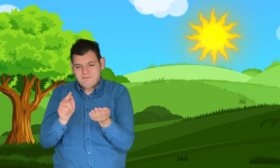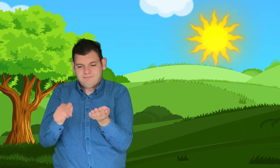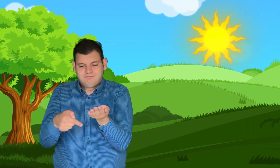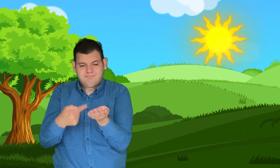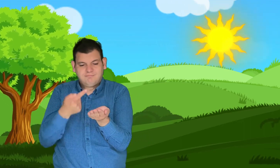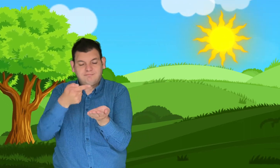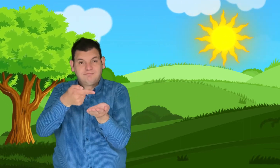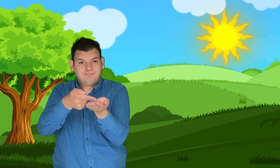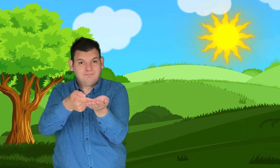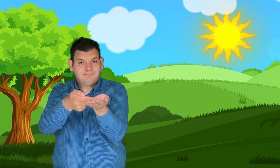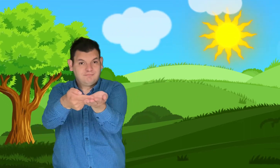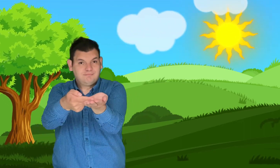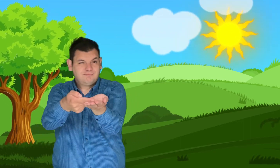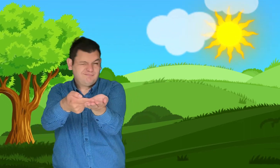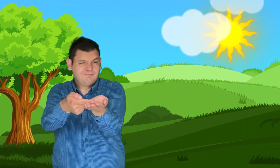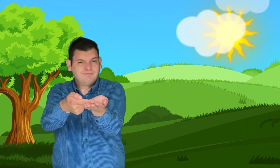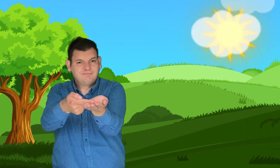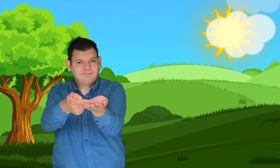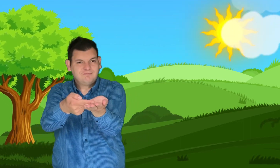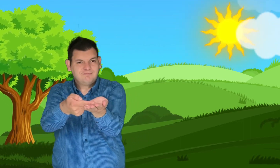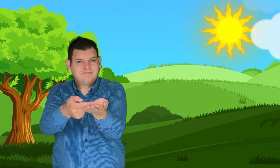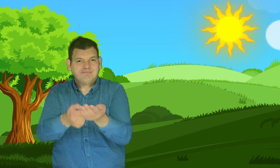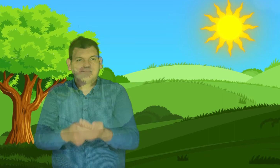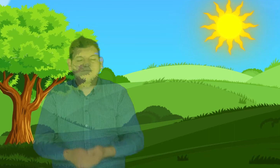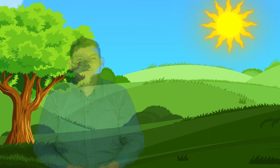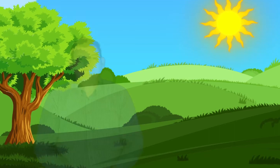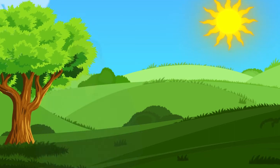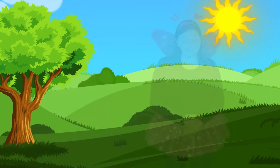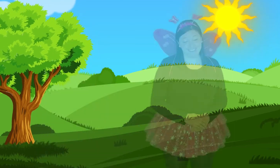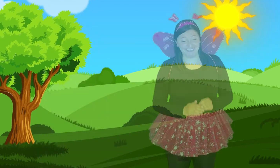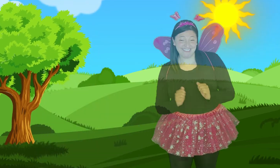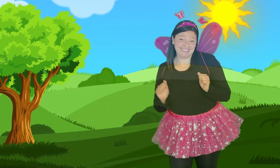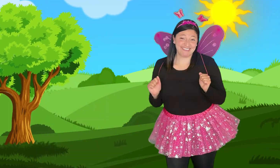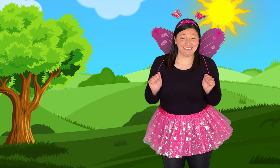Y una gota de miel pura le ofreció con dulce guiño.